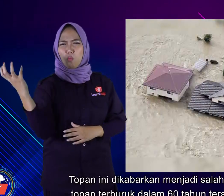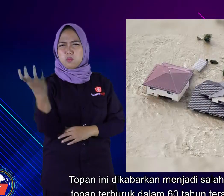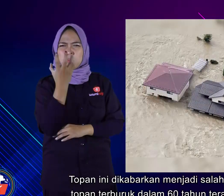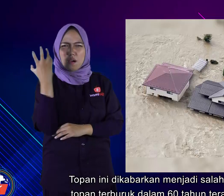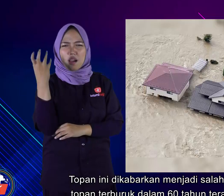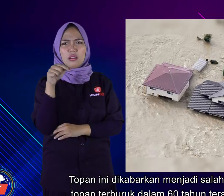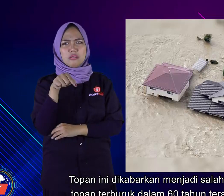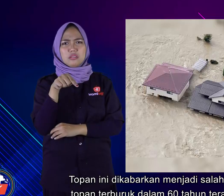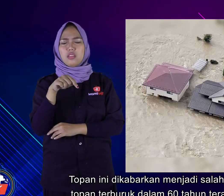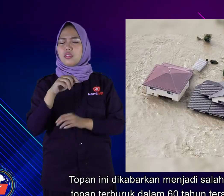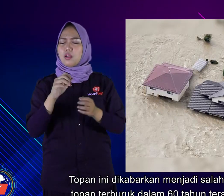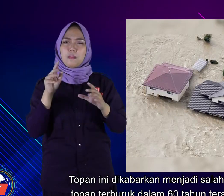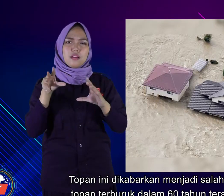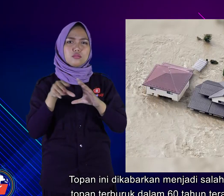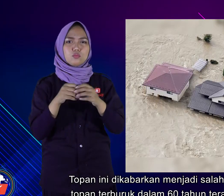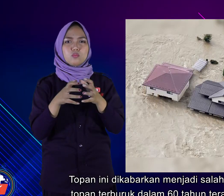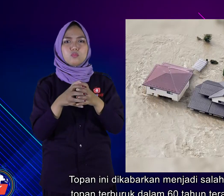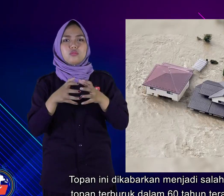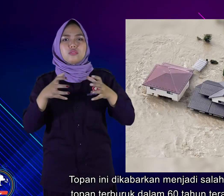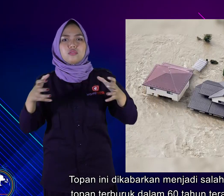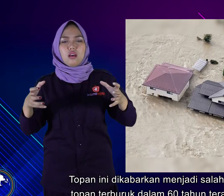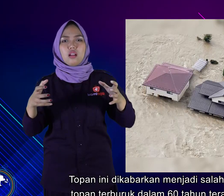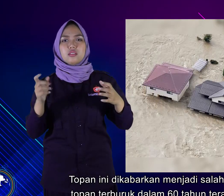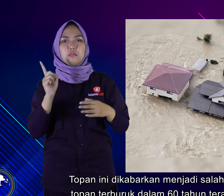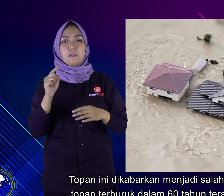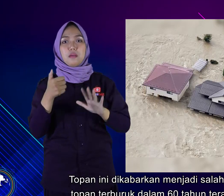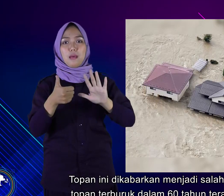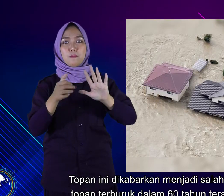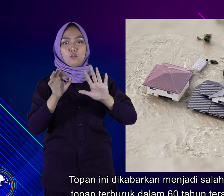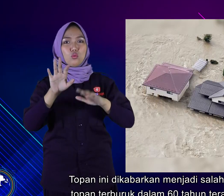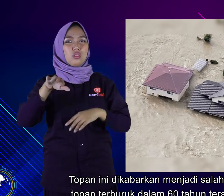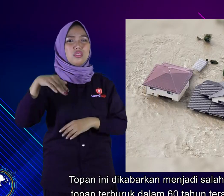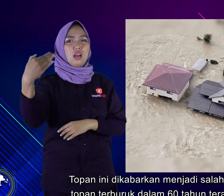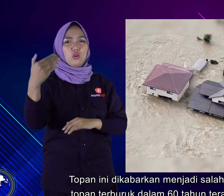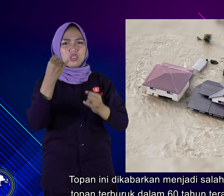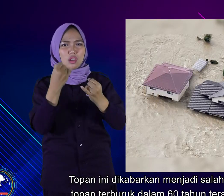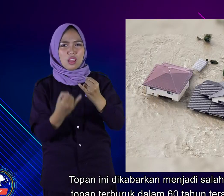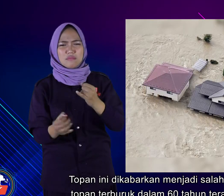Topan ini dikabarkan menjadi salah satu topan terburuk dalam 60 tahun terakhir.